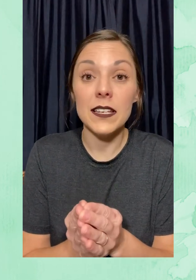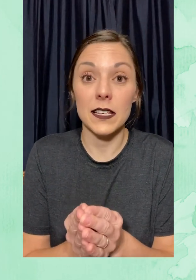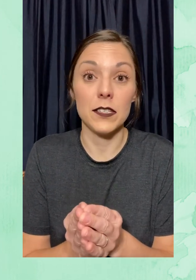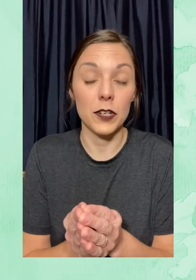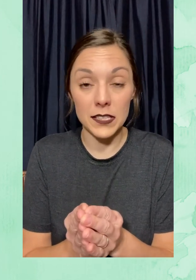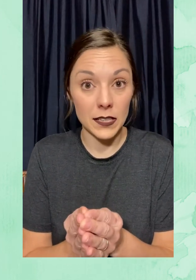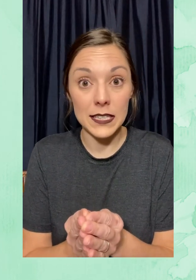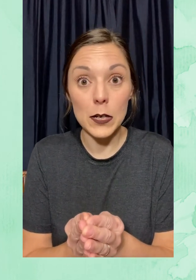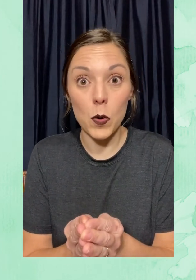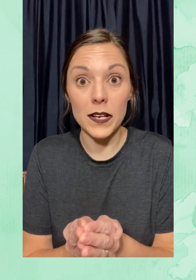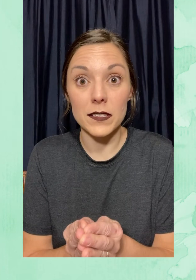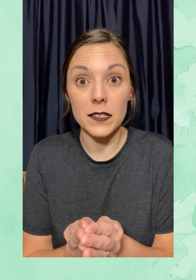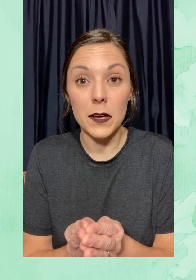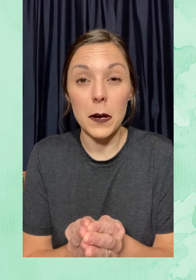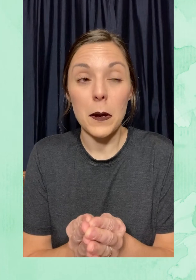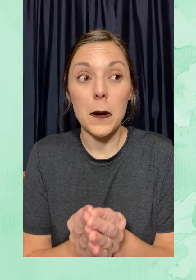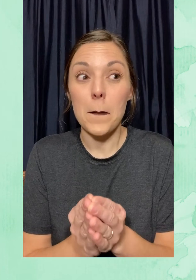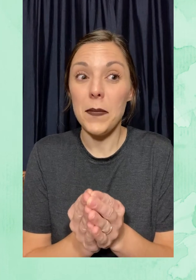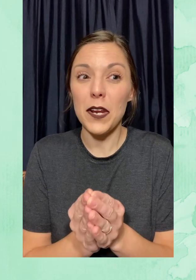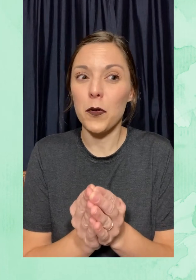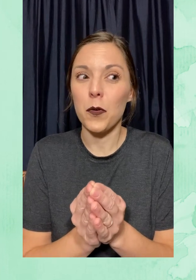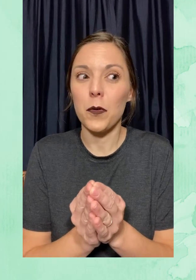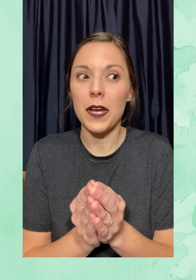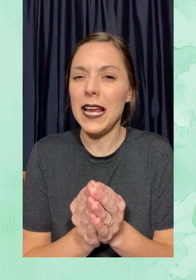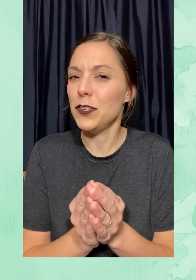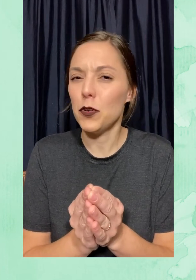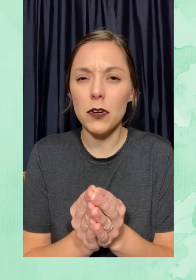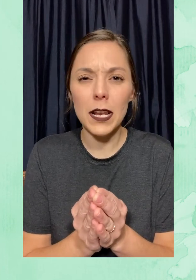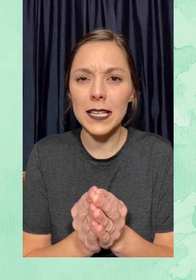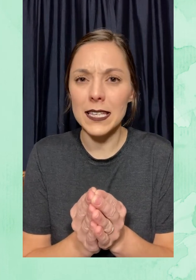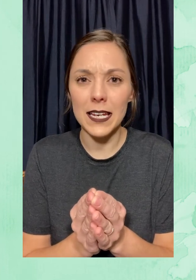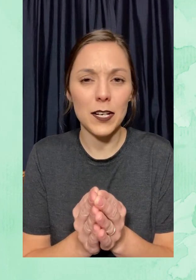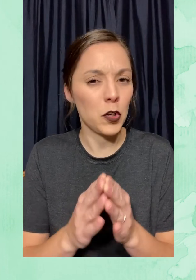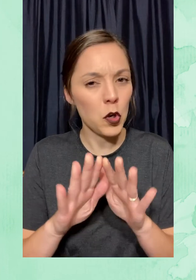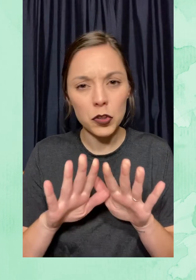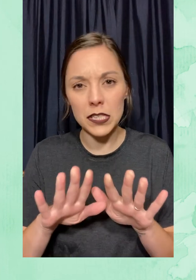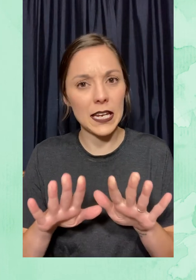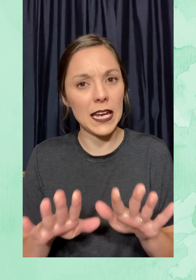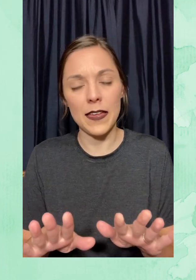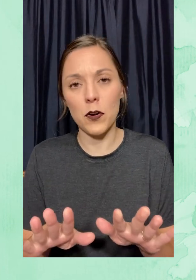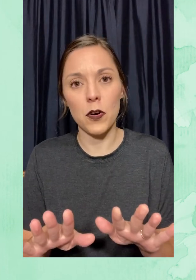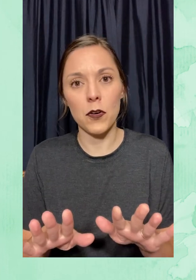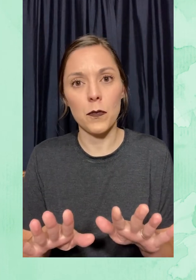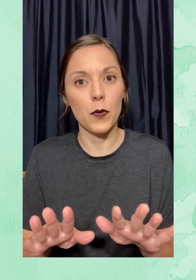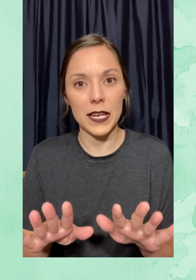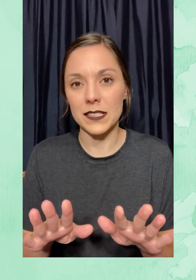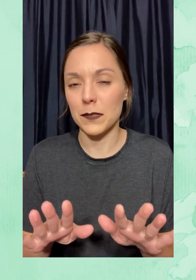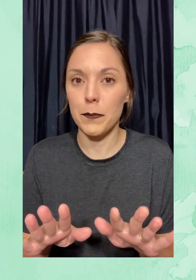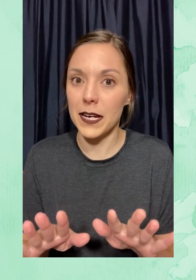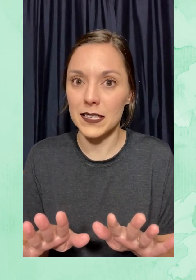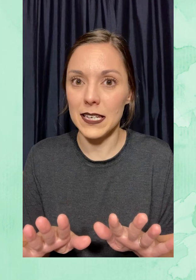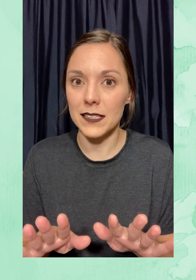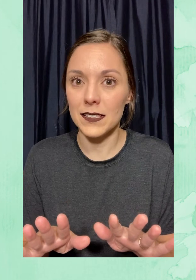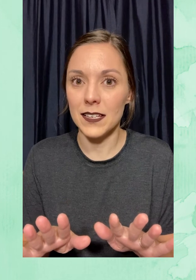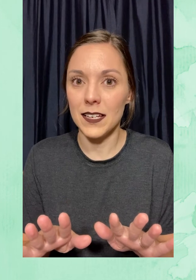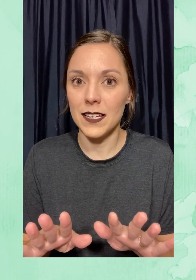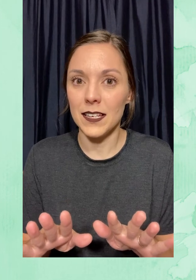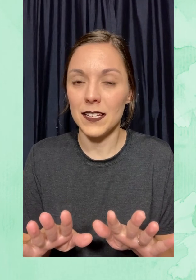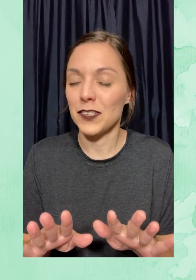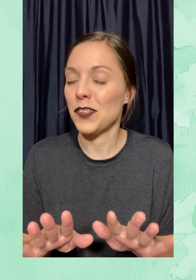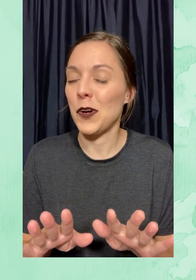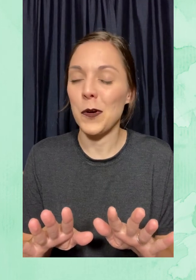las civilizaciones antiguas. Pero el chocolate no se quedó por estas partes.